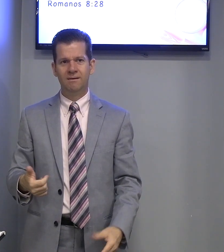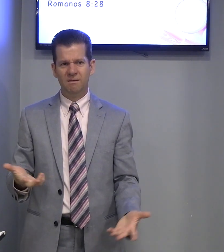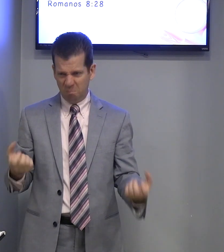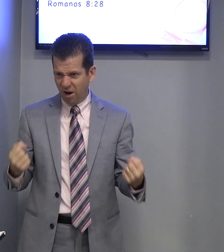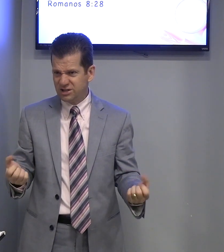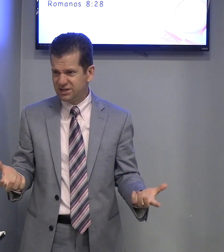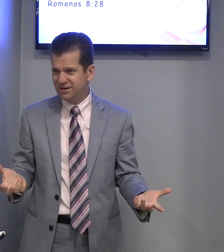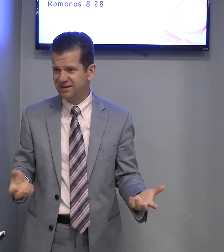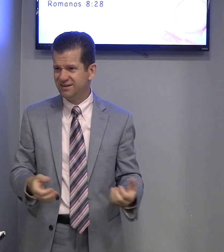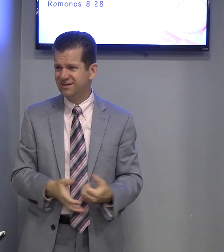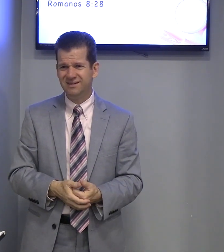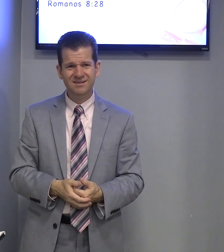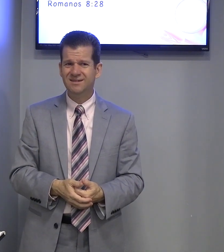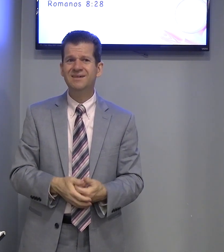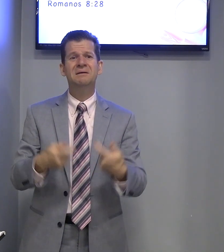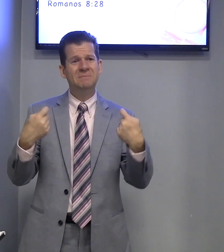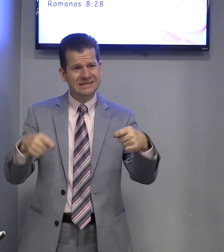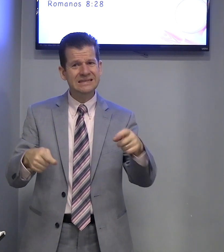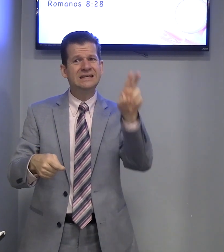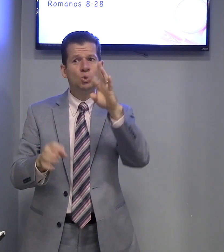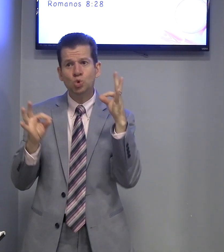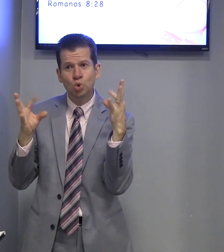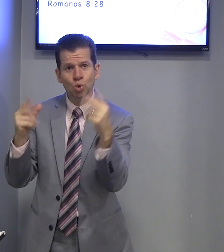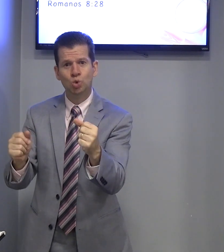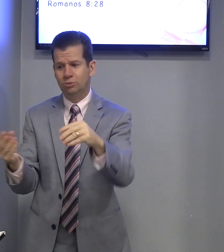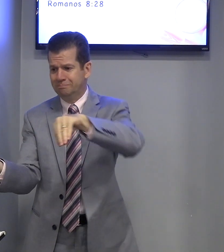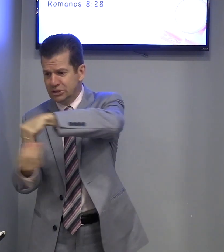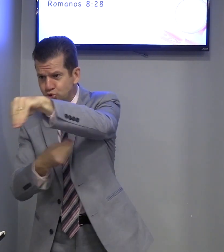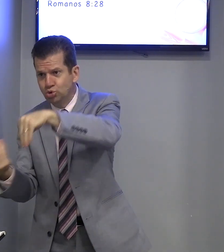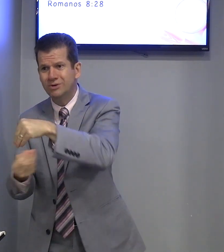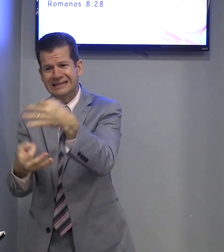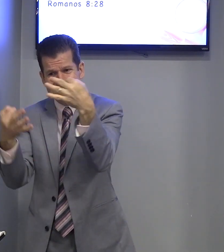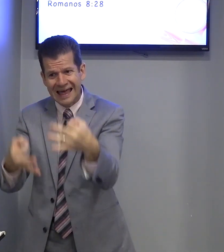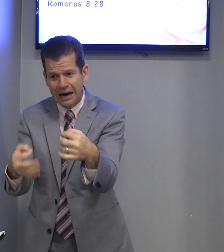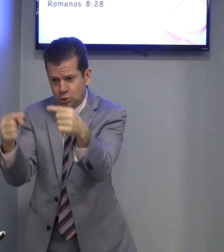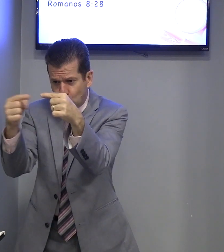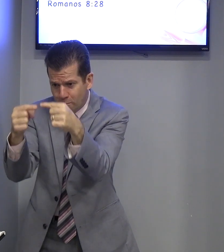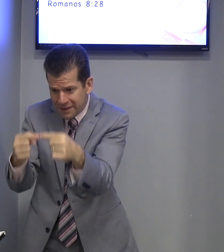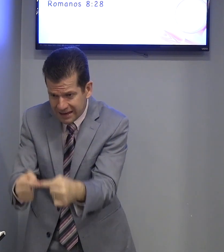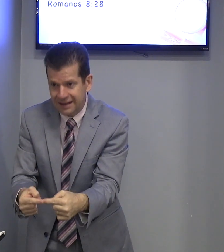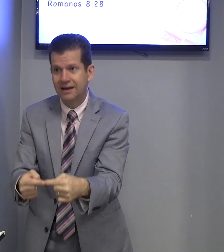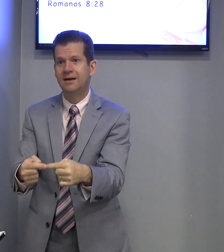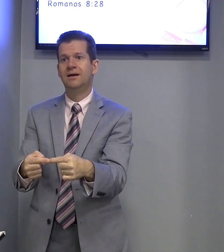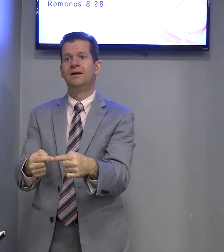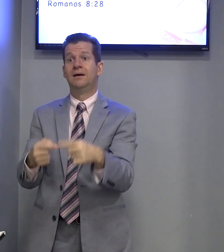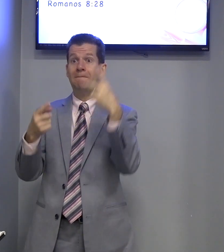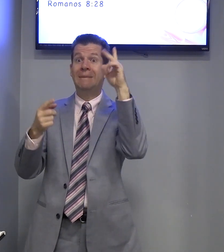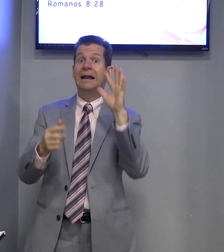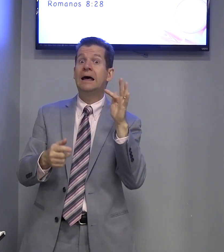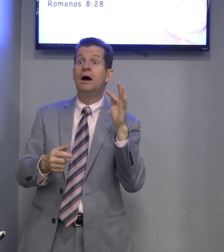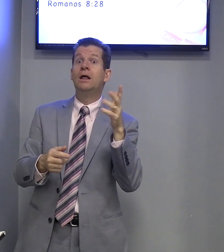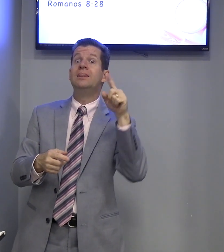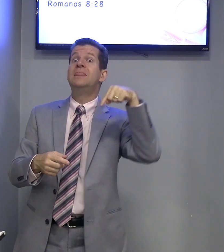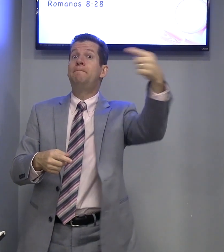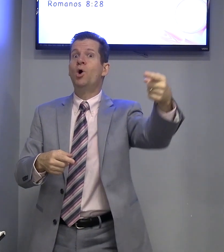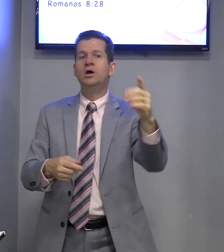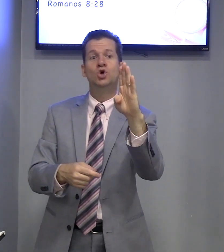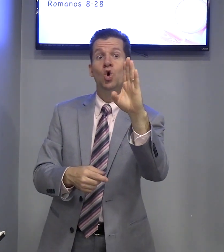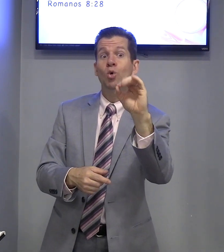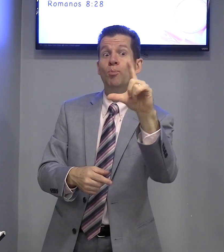Pode? Não. Precisa de tudo. Mistura, certo. Combina. Para depois, o